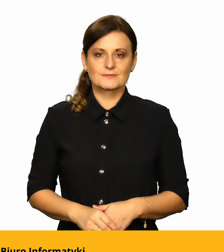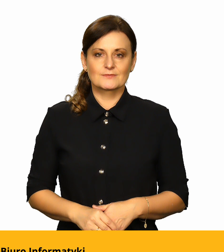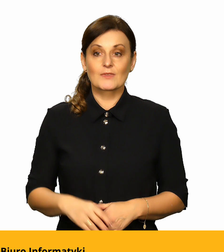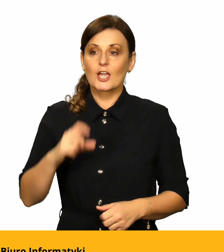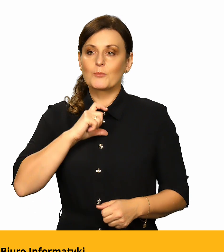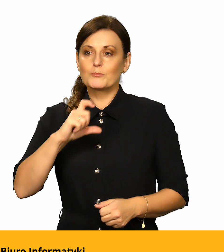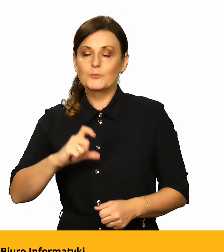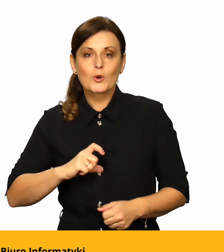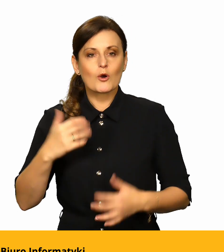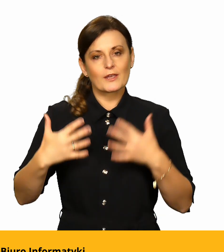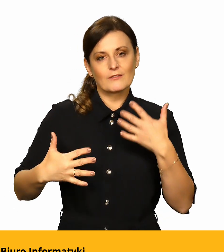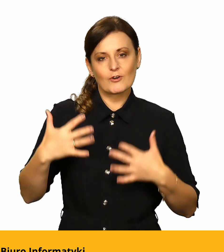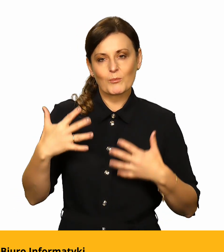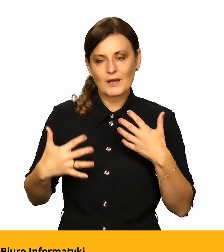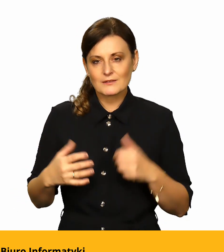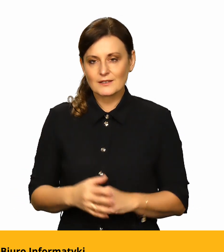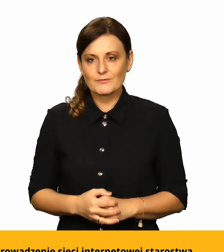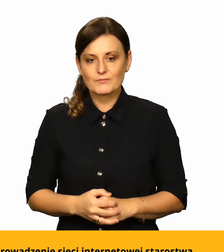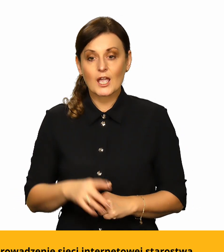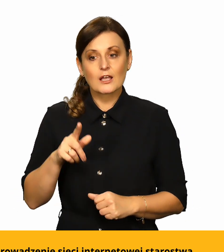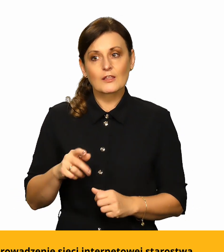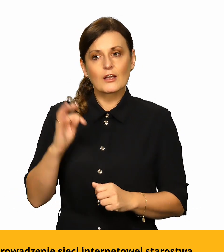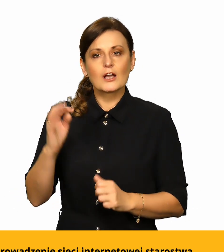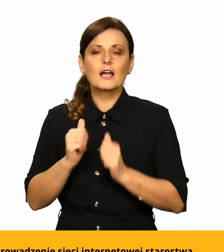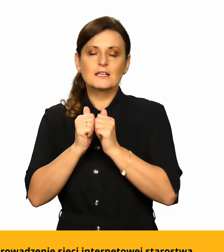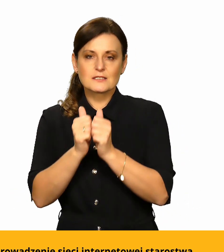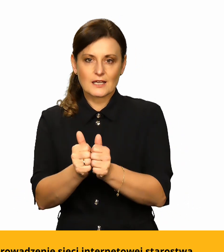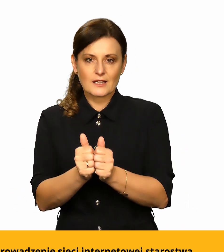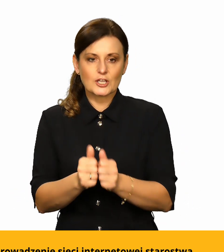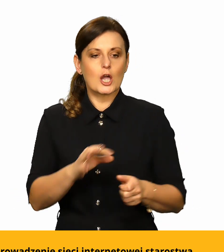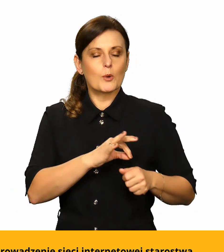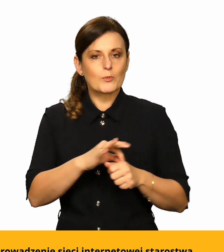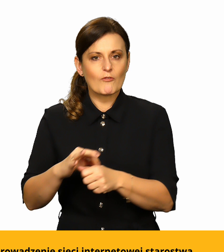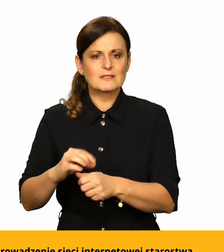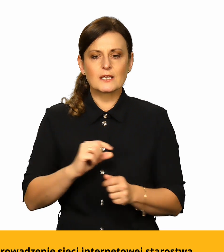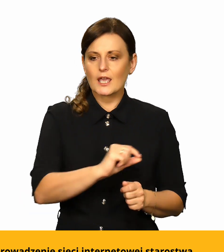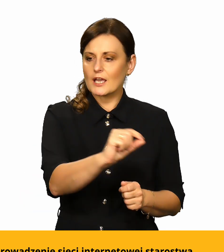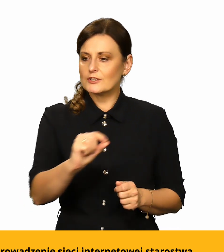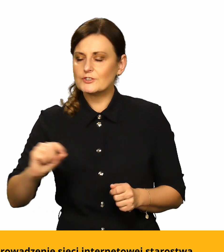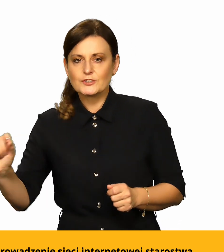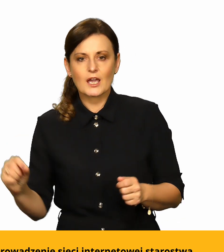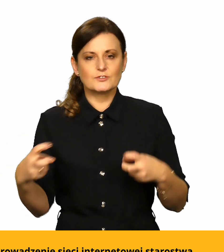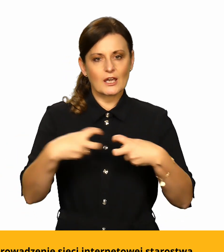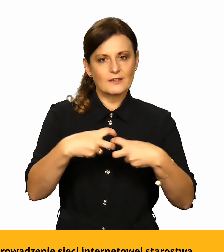Biuro Informatyki. Do jego zadań należy prowadzenie sieci internetowej starostwa,